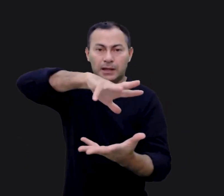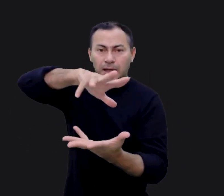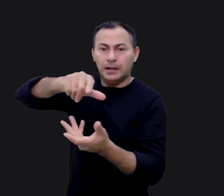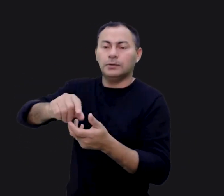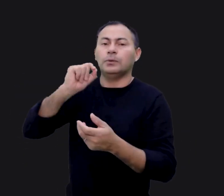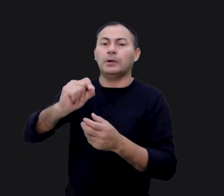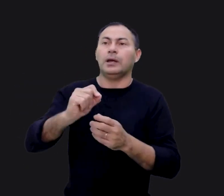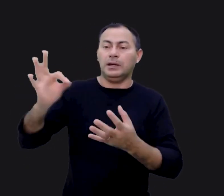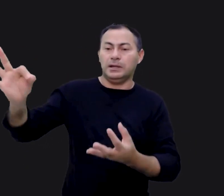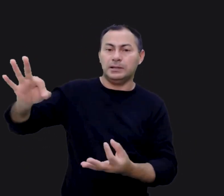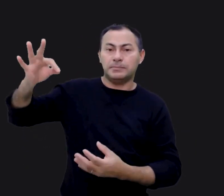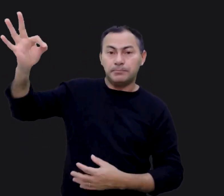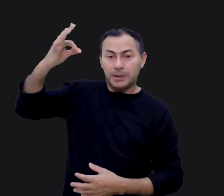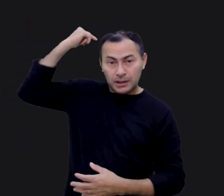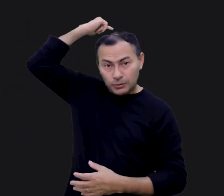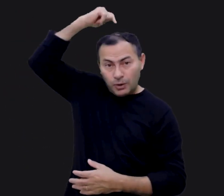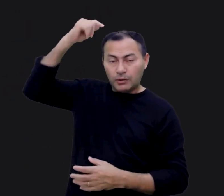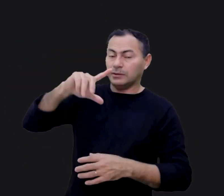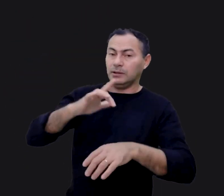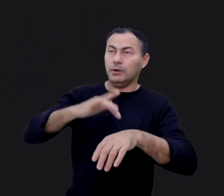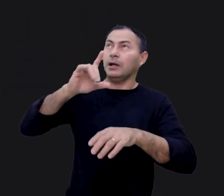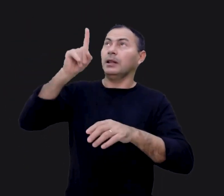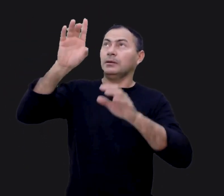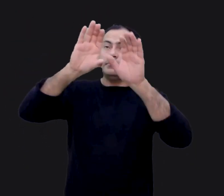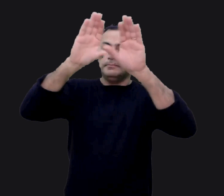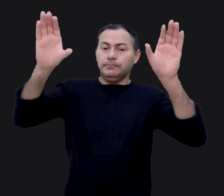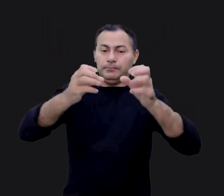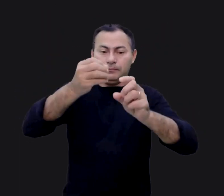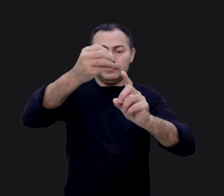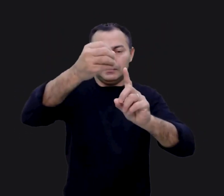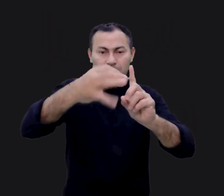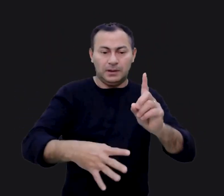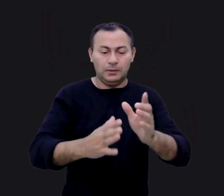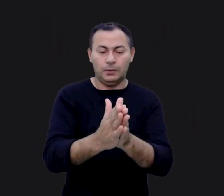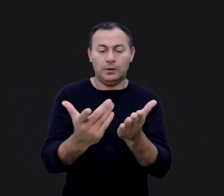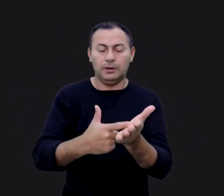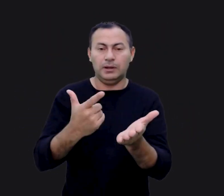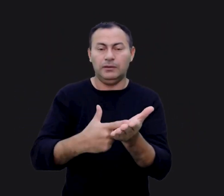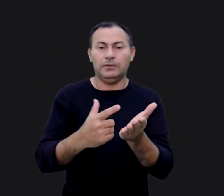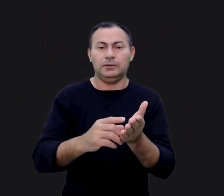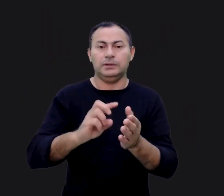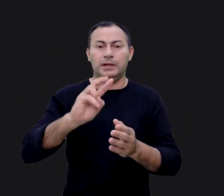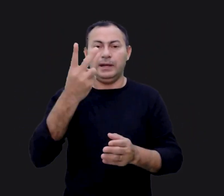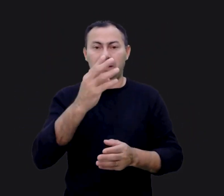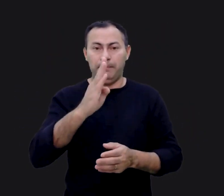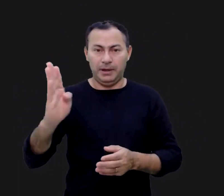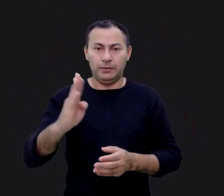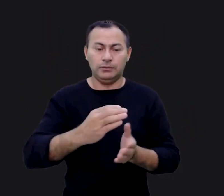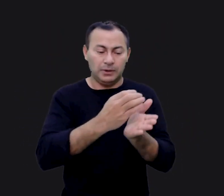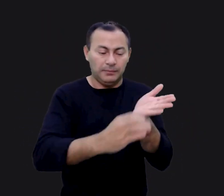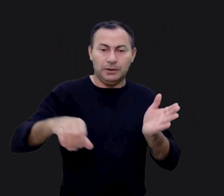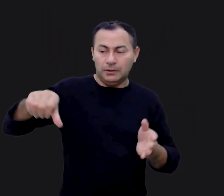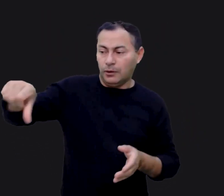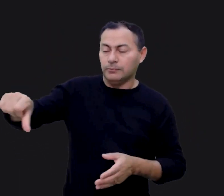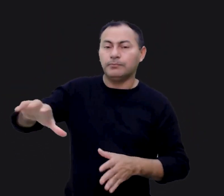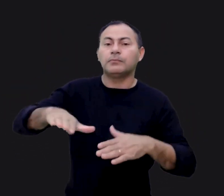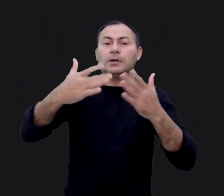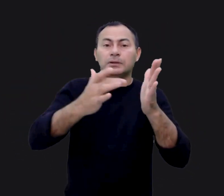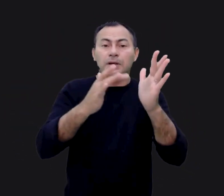Terra do que é espiritualmente intangível. Isto é descrito no livro de Hebreus capítulo 9. Quando Jesus morreu na cruz,